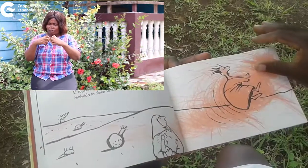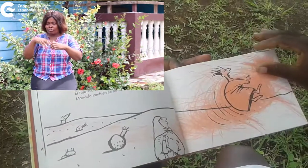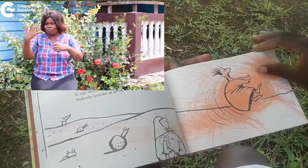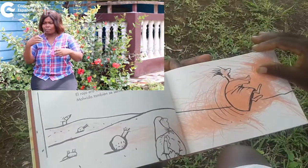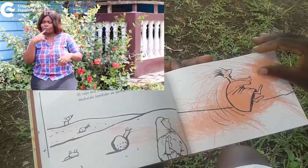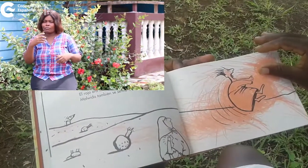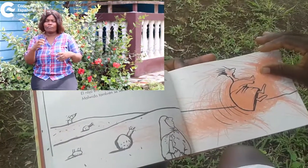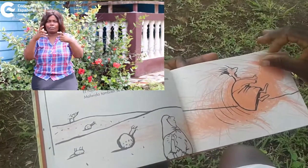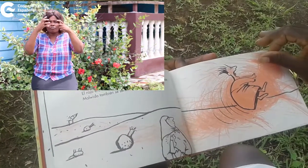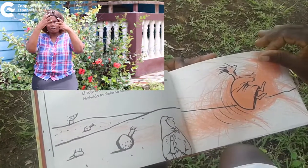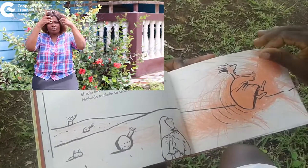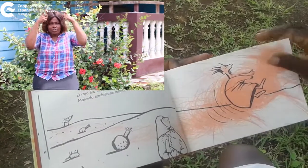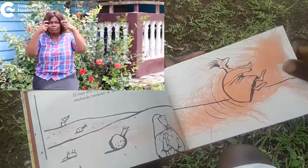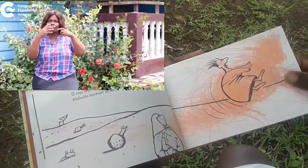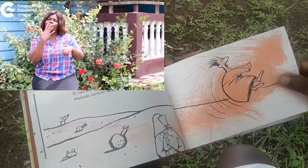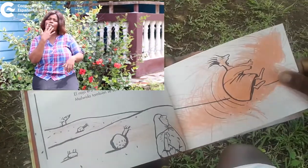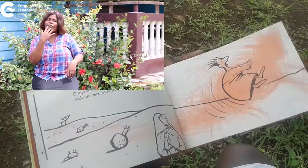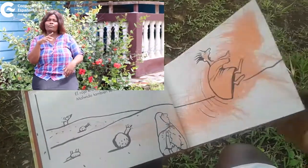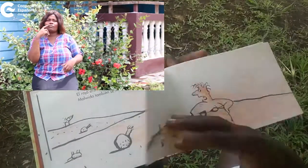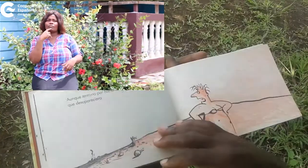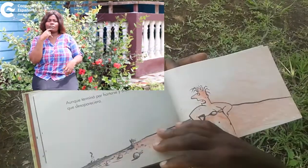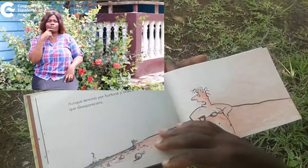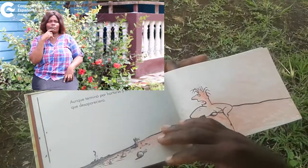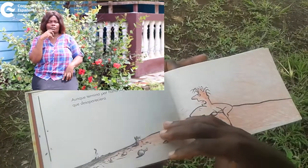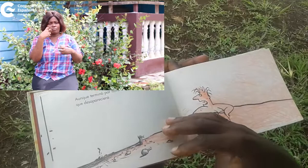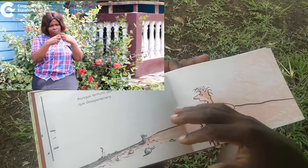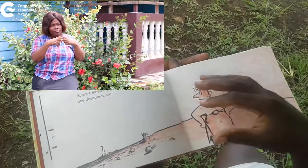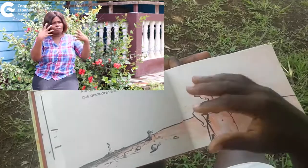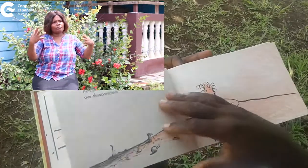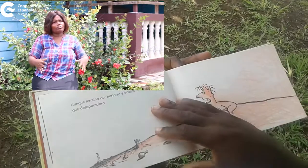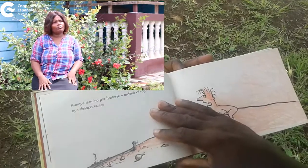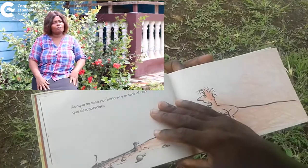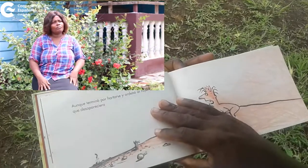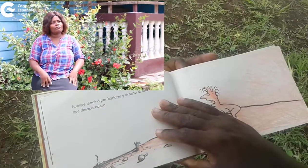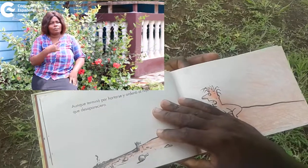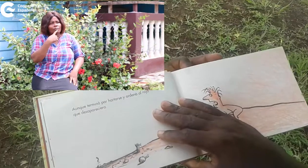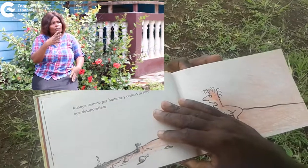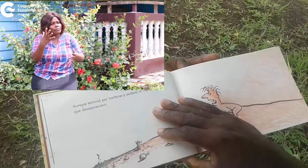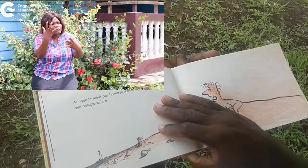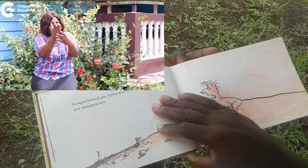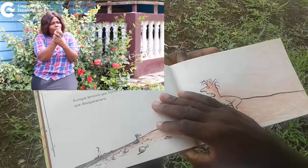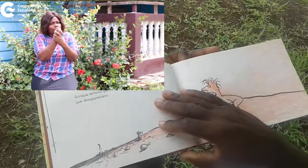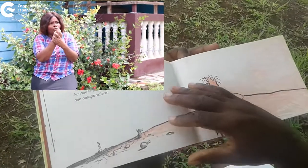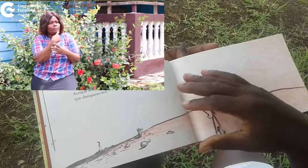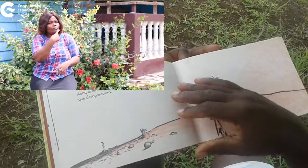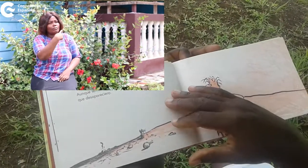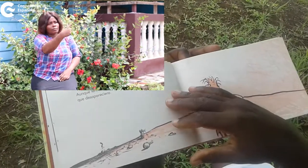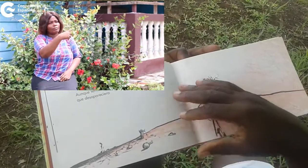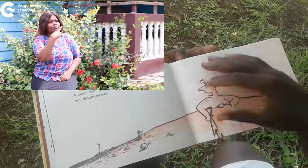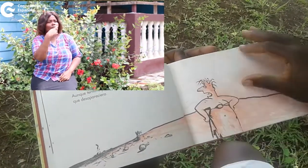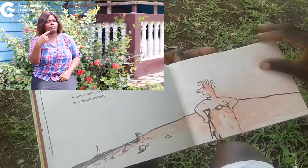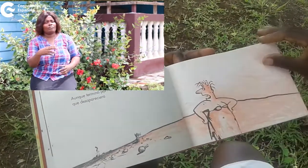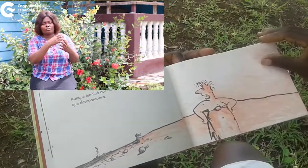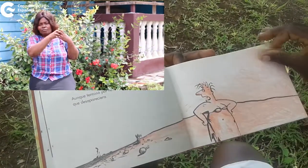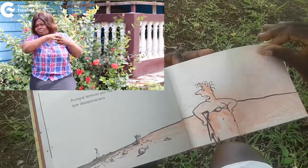Maluida también se sentía indómito y peligrosa. Aunque terminó por hartarse y ordenó a